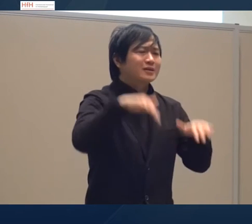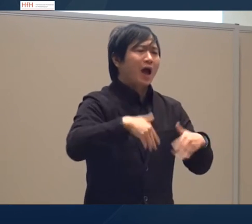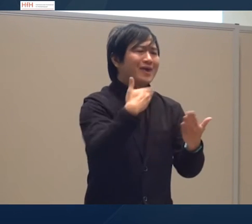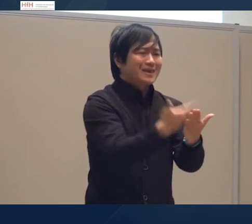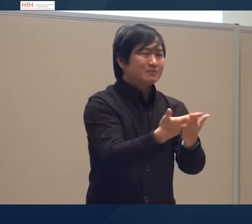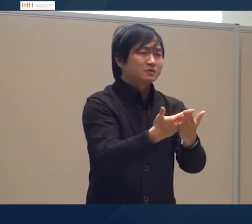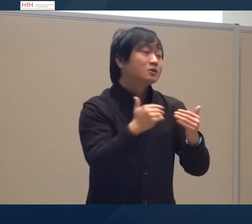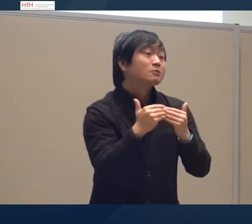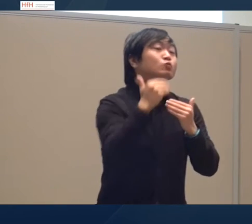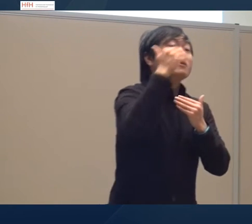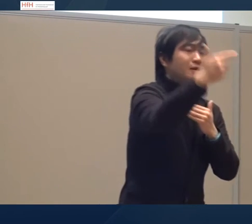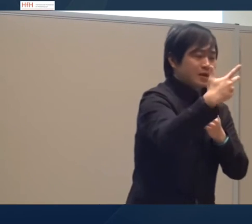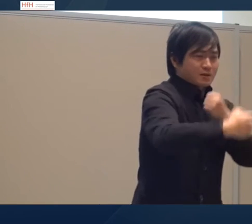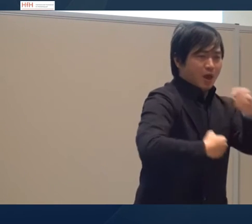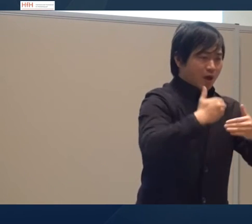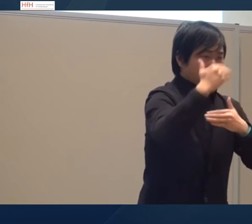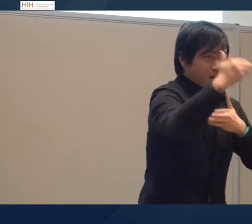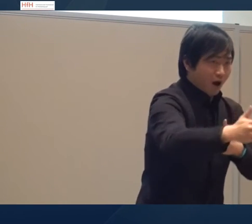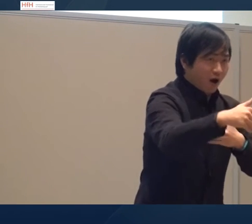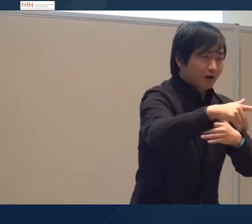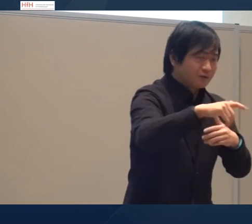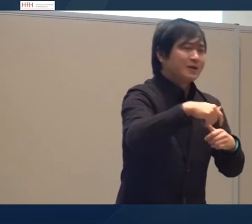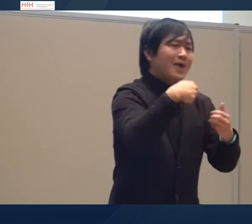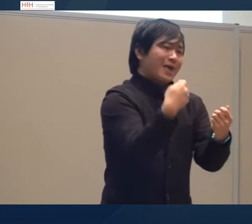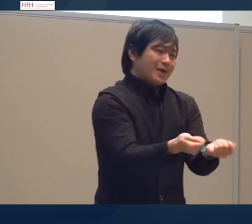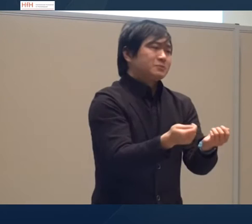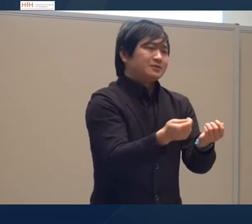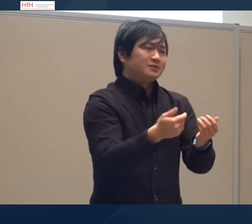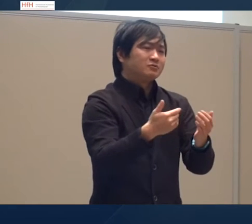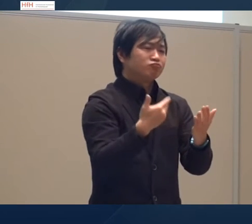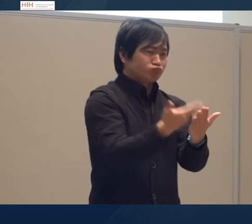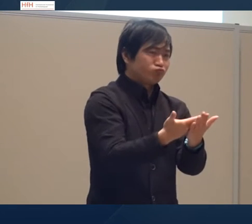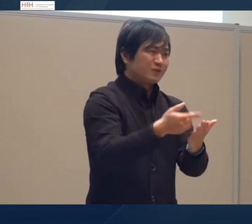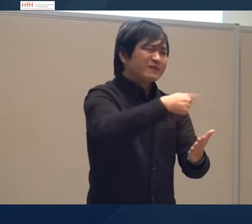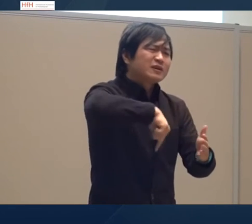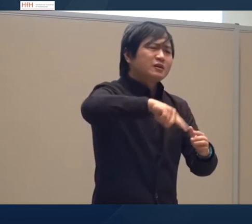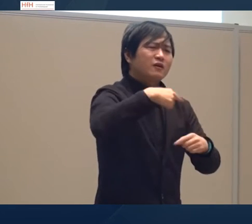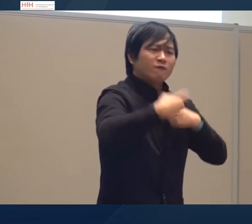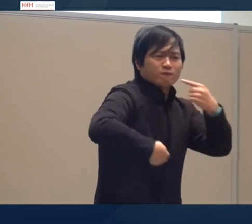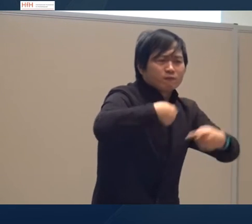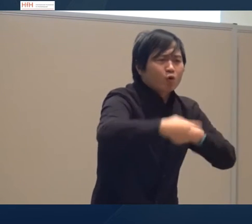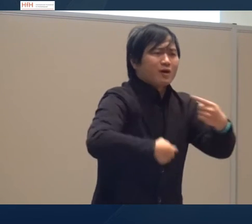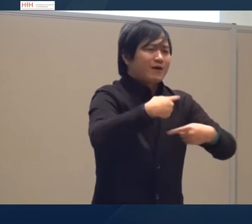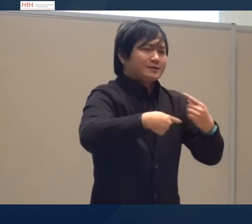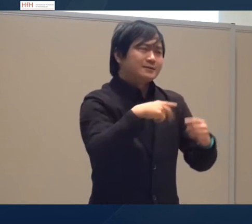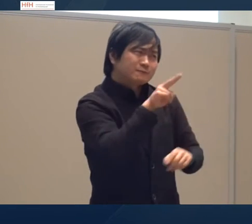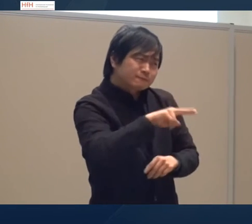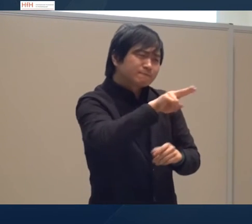Ergebnisse sind noch nicht da. In drei Jahren werden diese Ergebnisse dann vorliegen. Wir werden diese Videos weiter